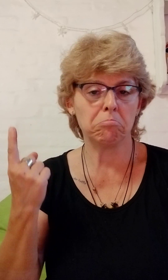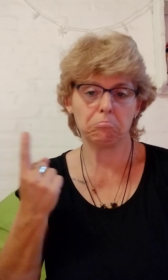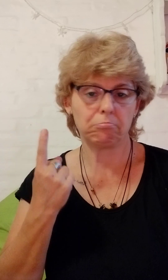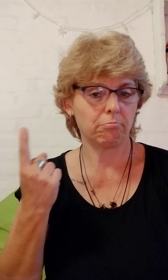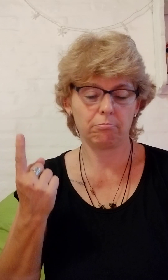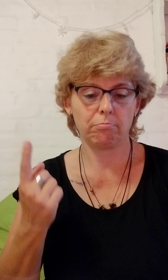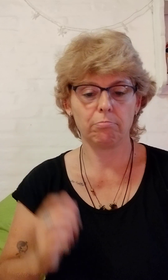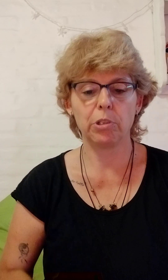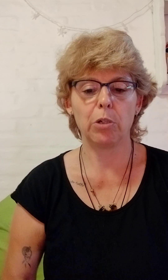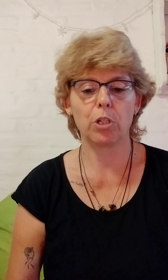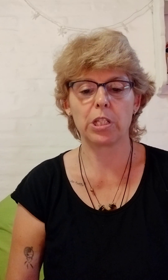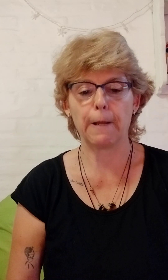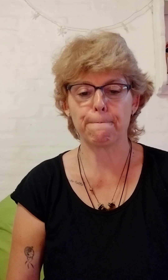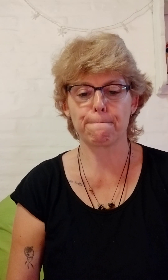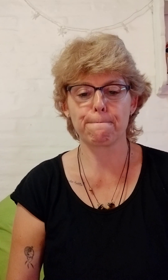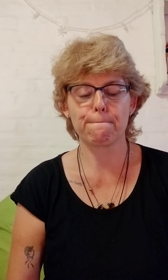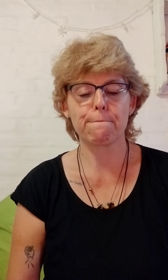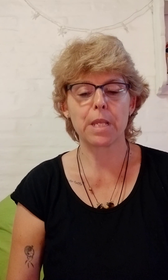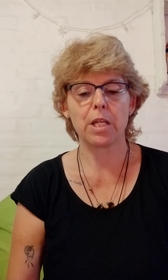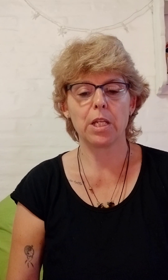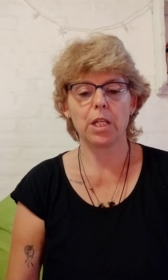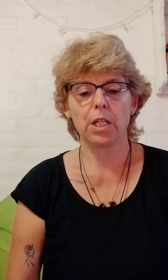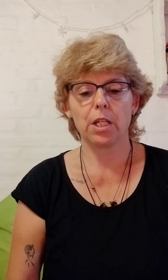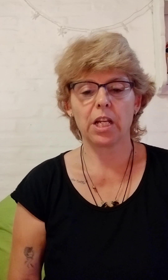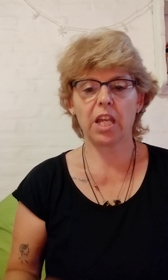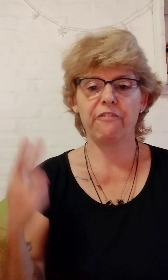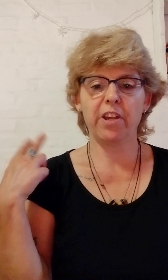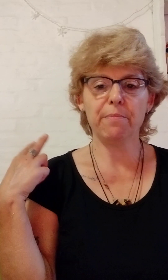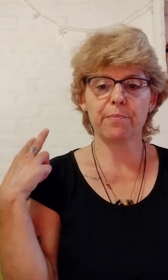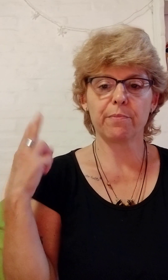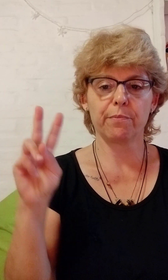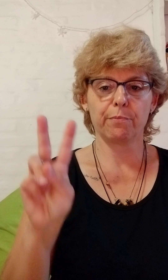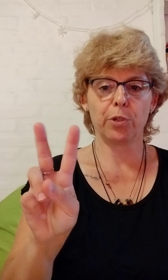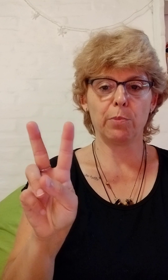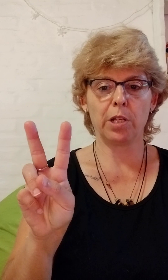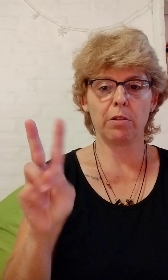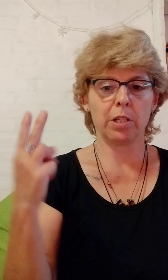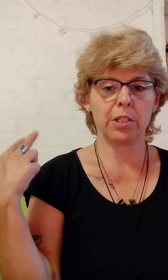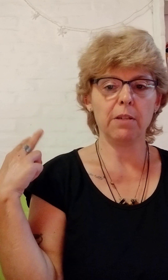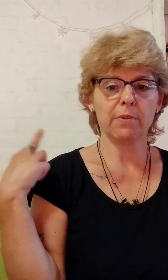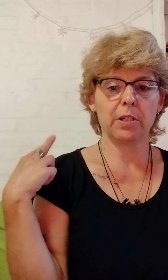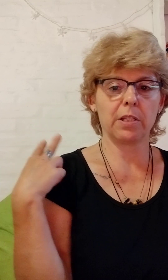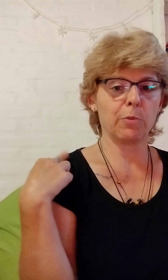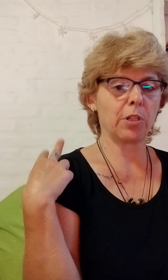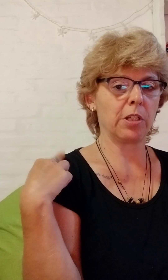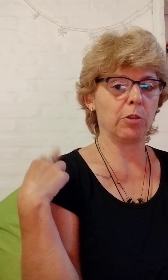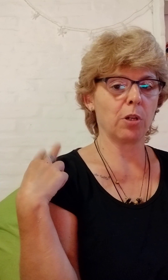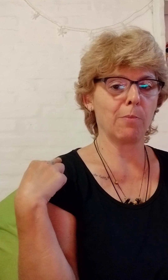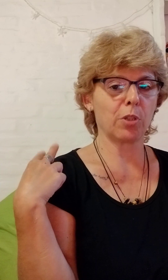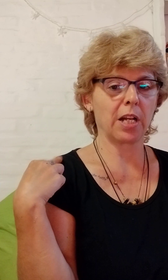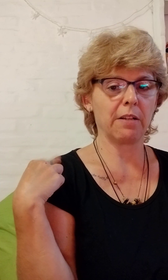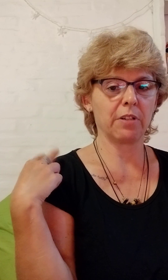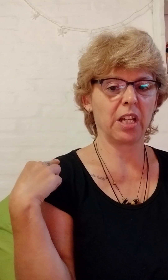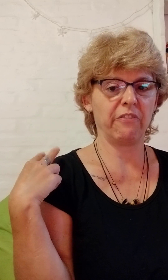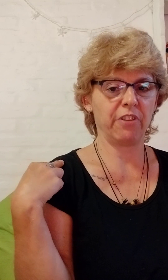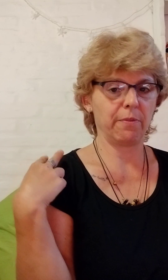lo que sea. Jefe. Ponemosla así. Hacemos así. Tocamos acá. Jefe.